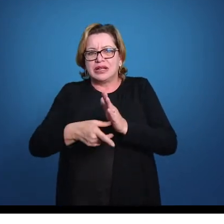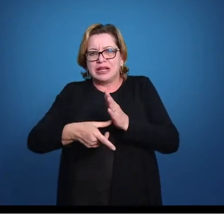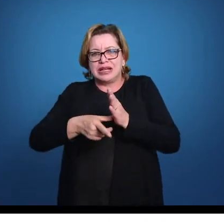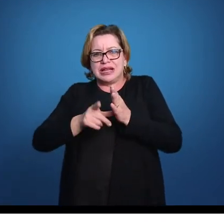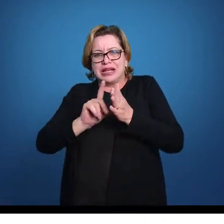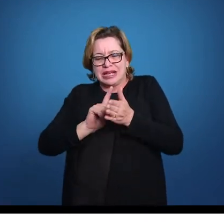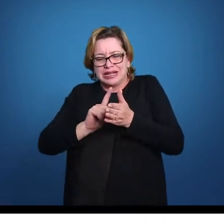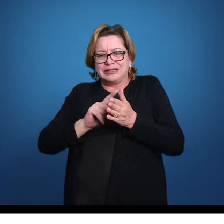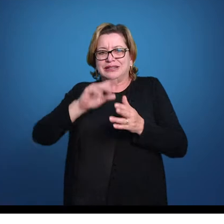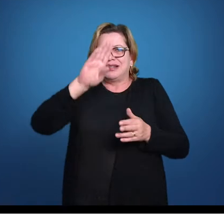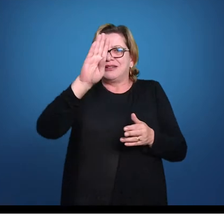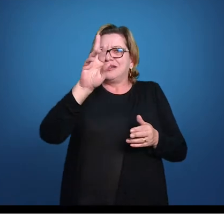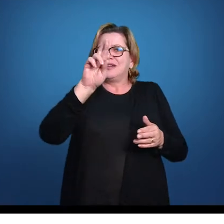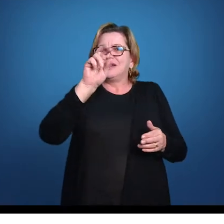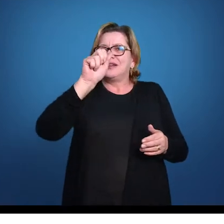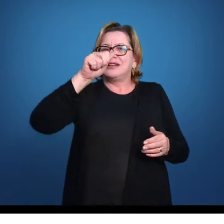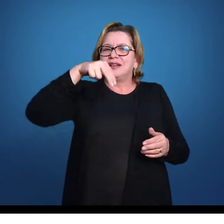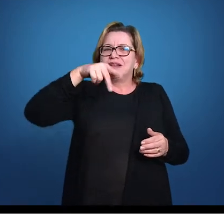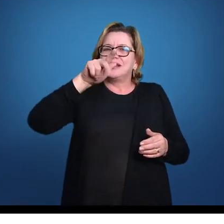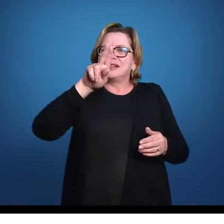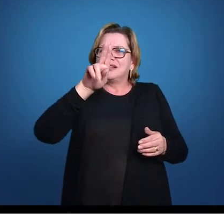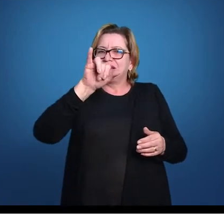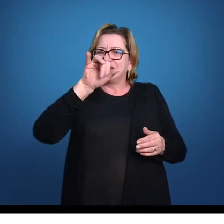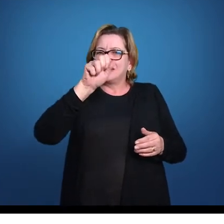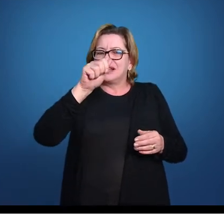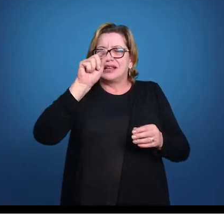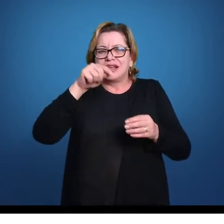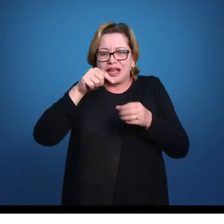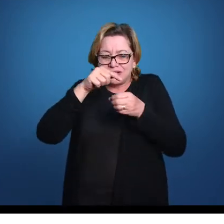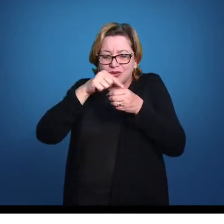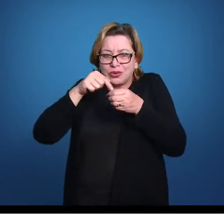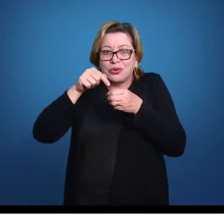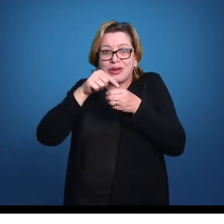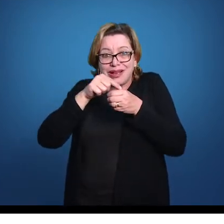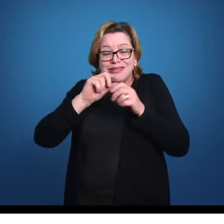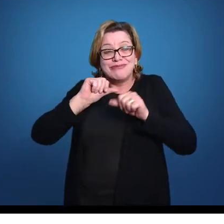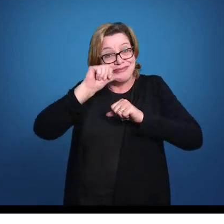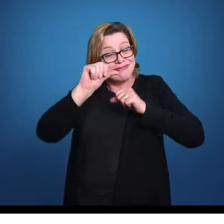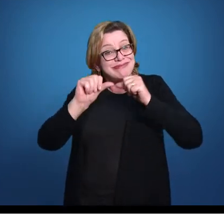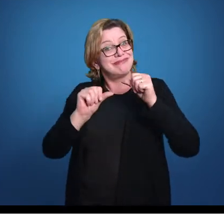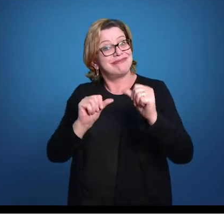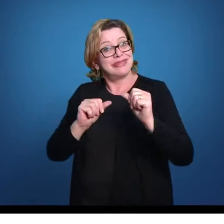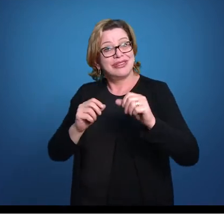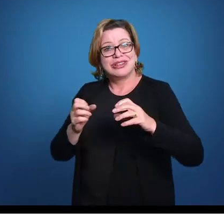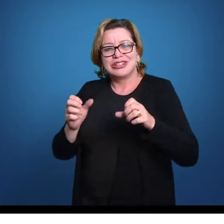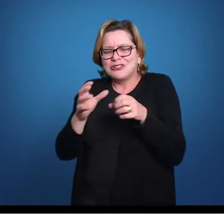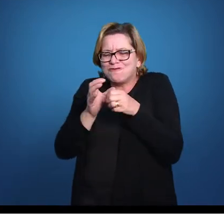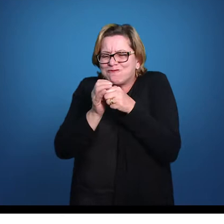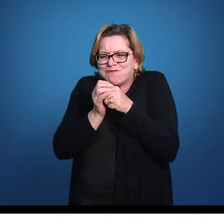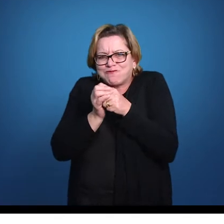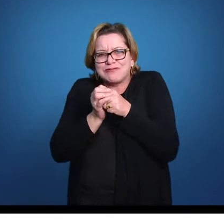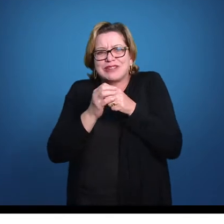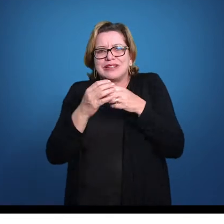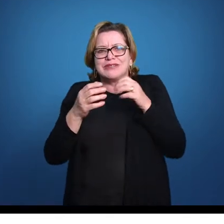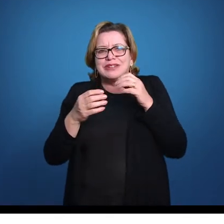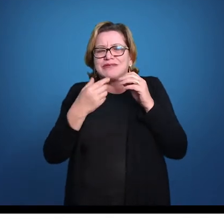das fendas branquiais. Esse buraquinho aqui é uma fenda branquial modificada que ficou espremida aqui quando a mandíbula se mudou para